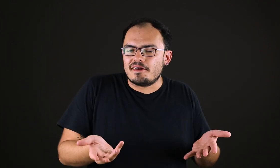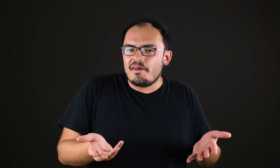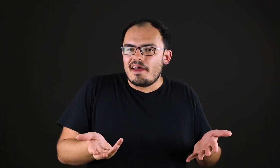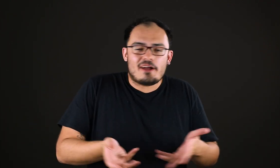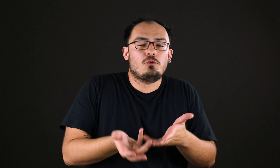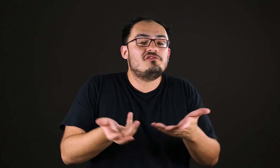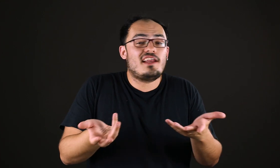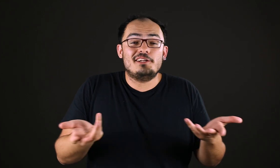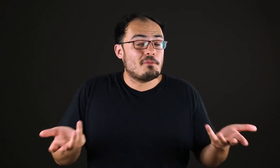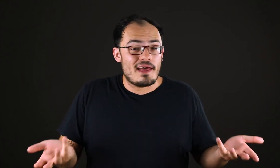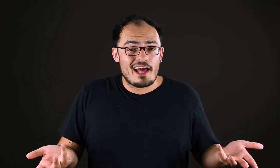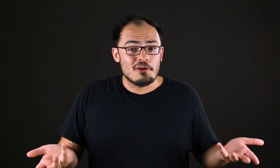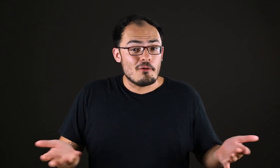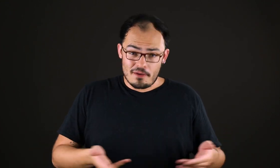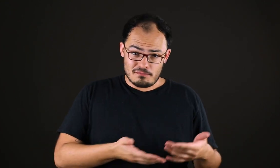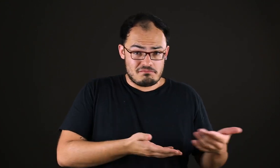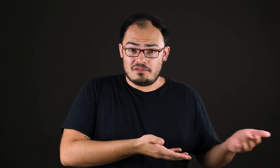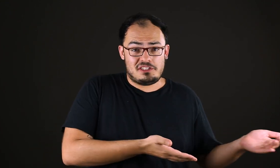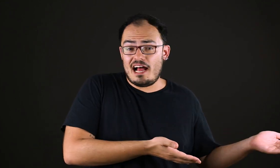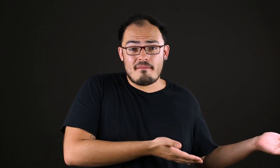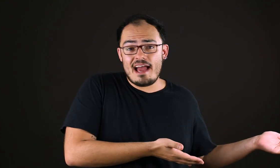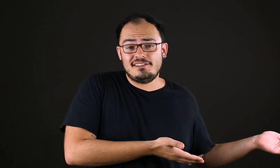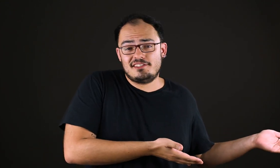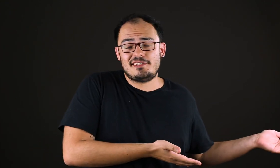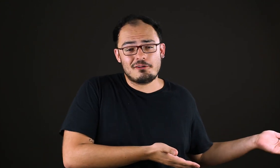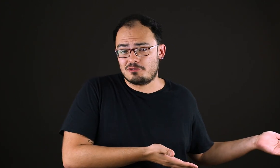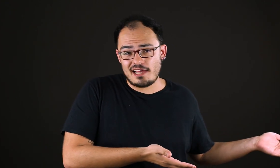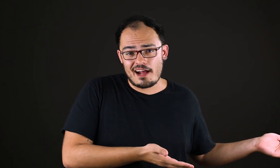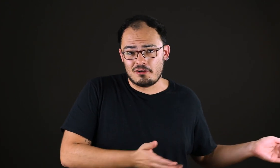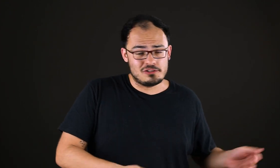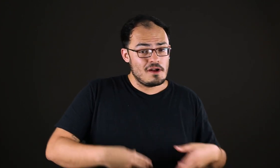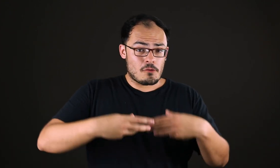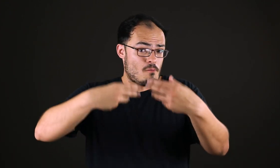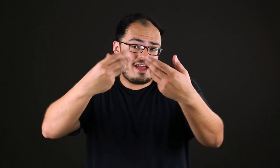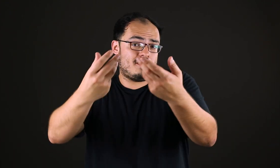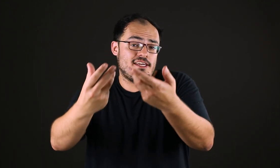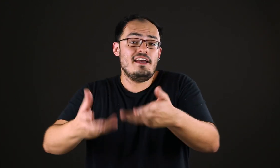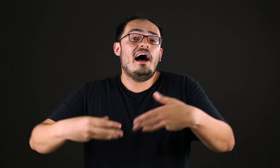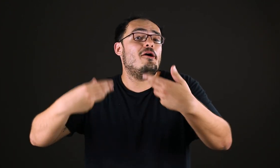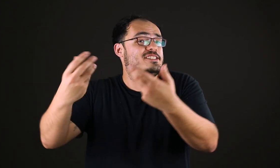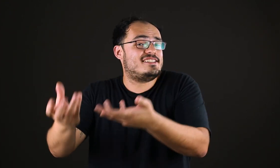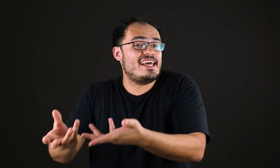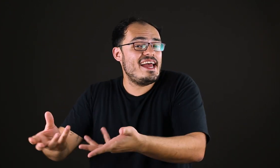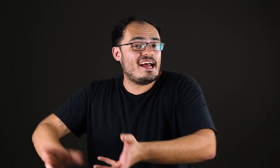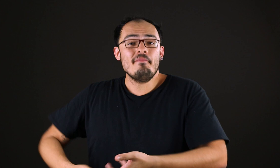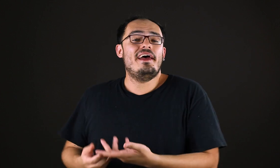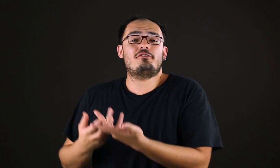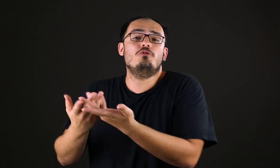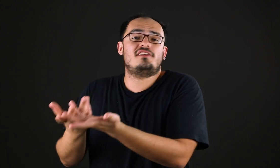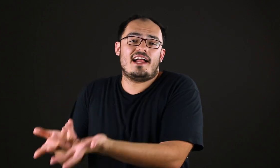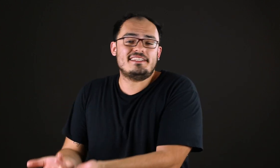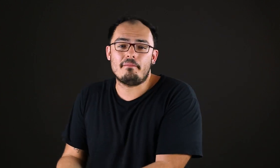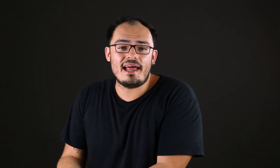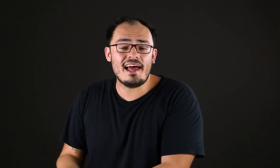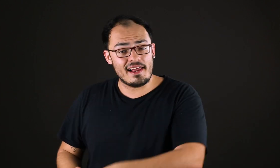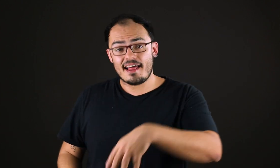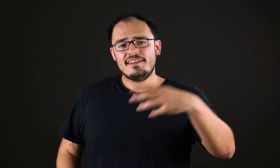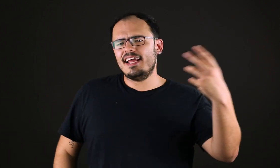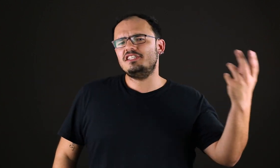é considerado belo já há mais de cinco séculos? Como é que a Odisseia é considerada bela desde